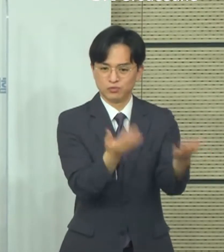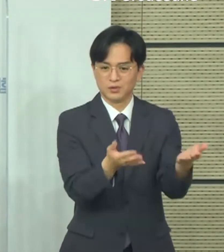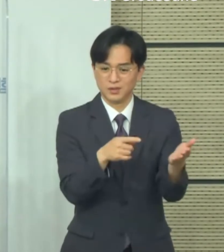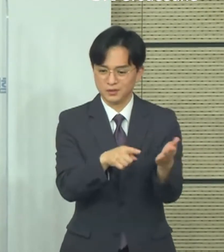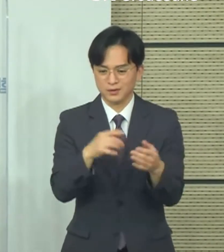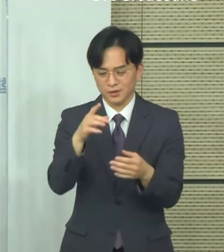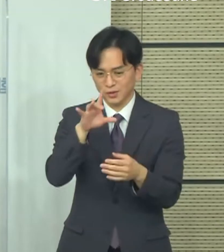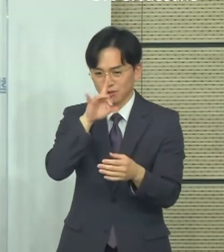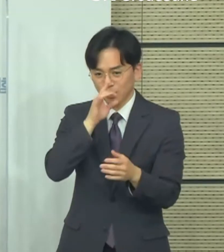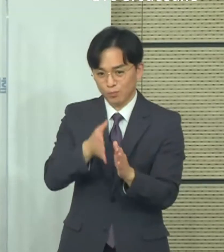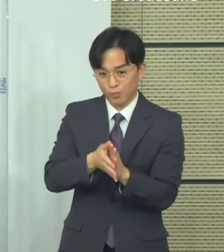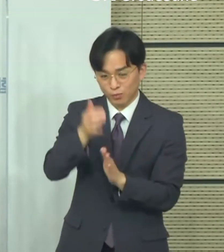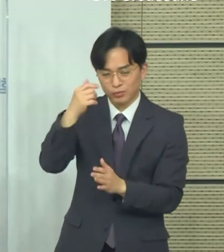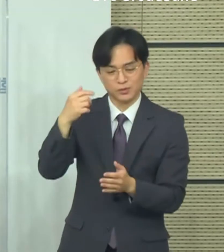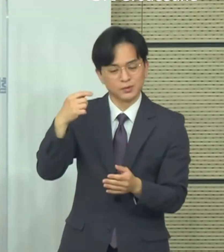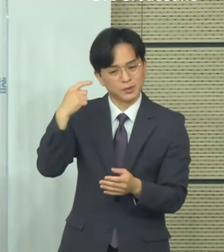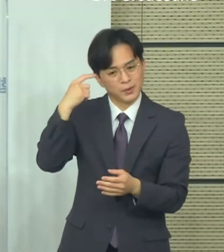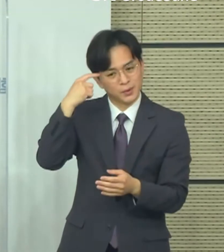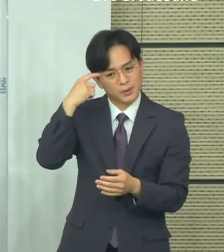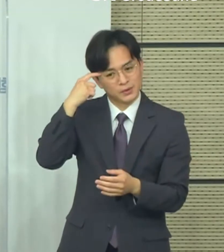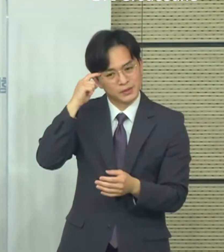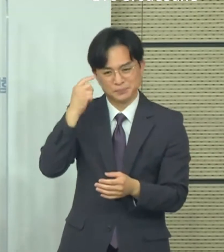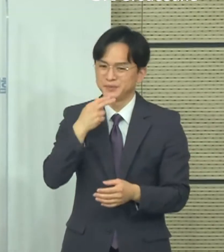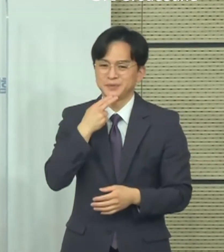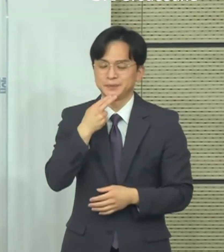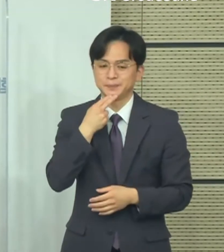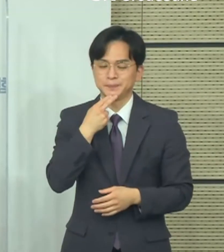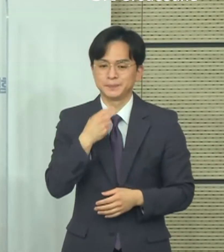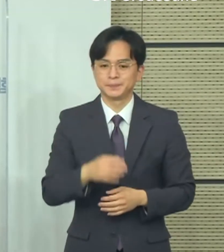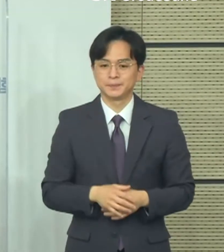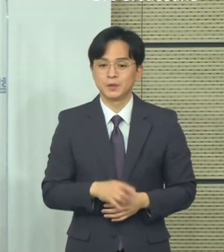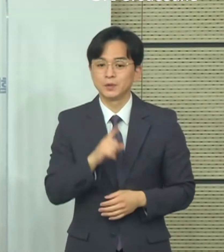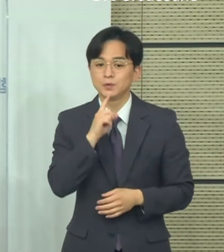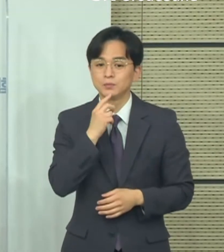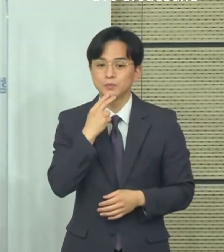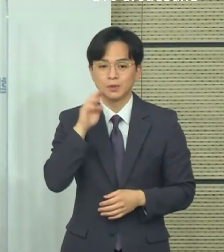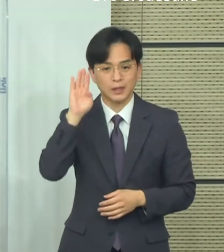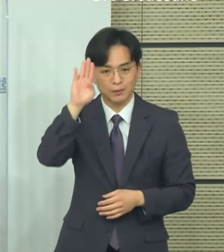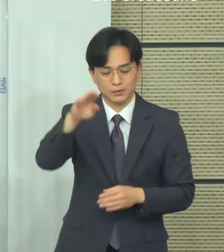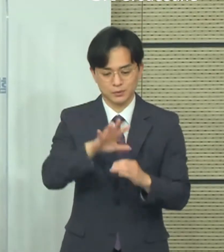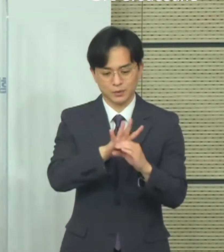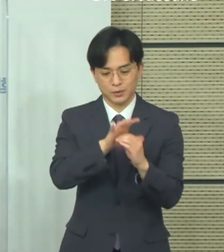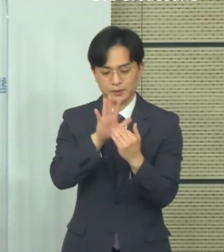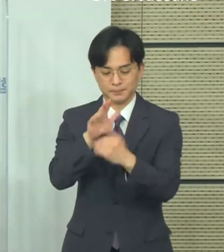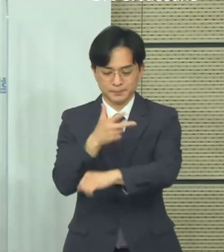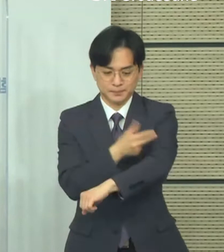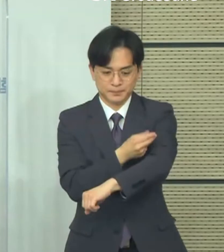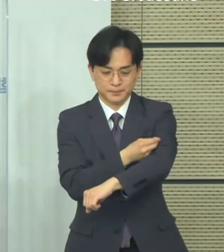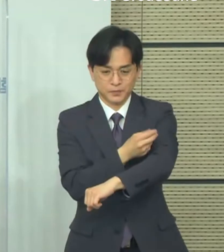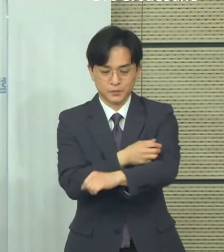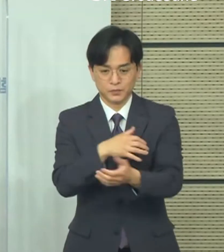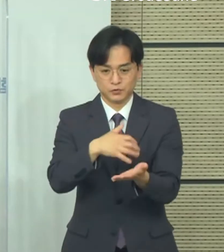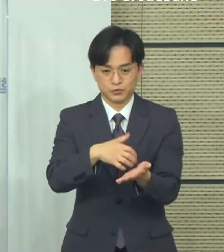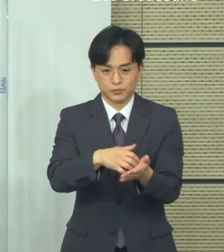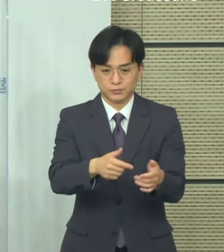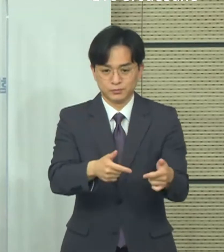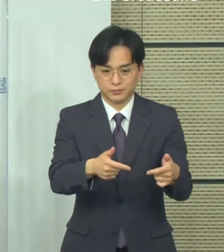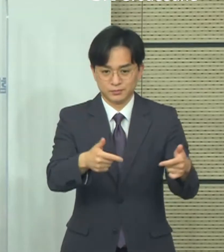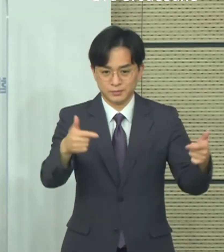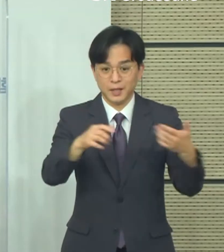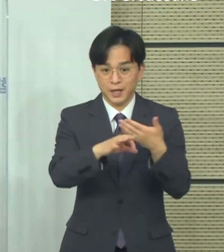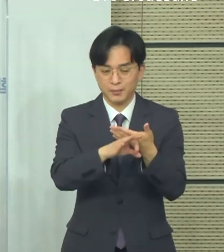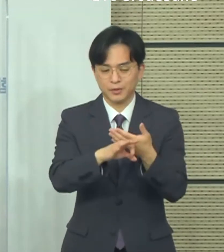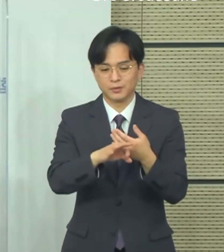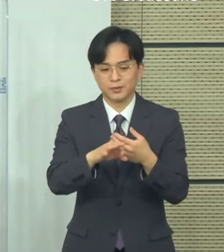계속해서 접종자가 많아지고 함에 따라서 추가적인 인센티브 부분들을